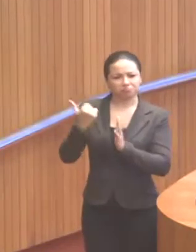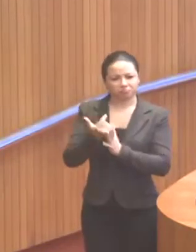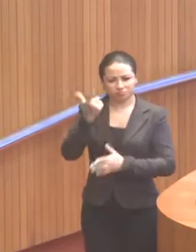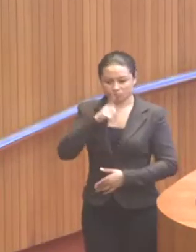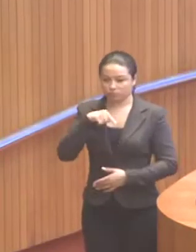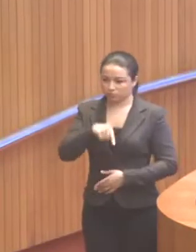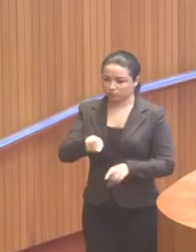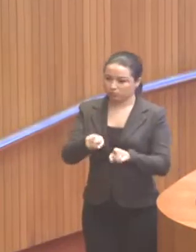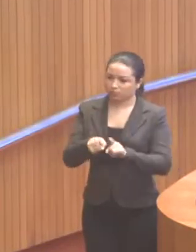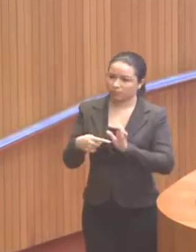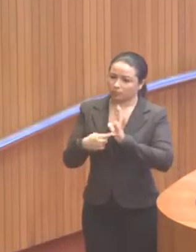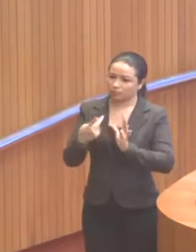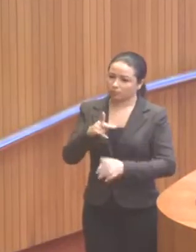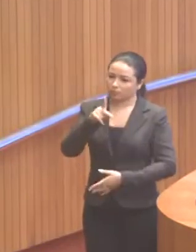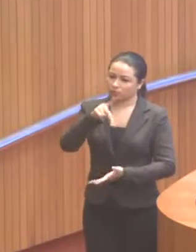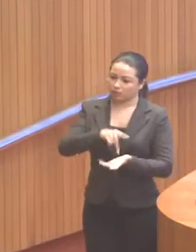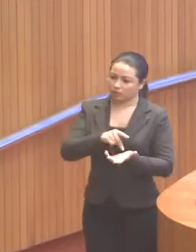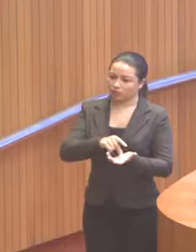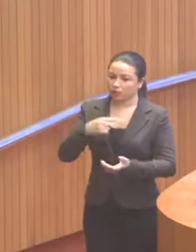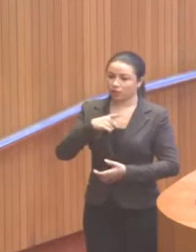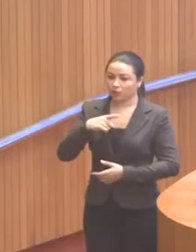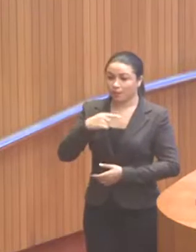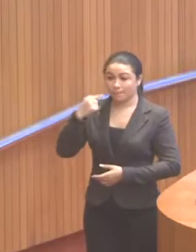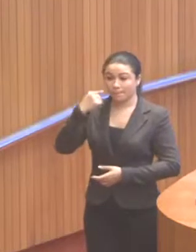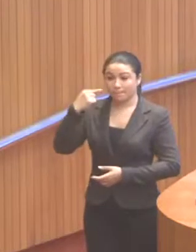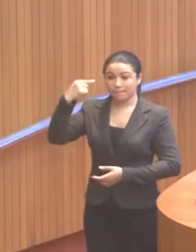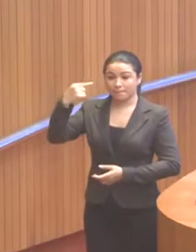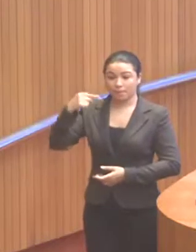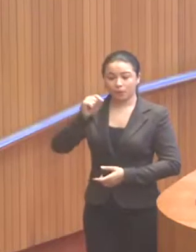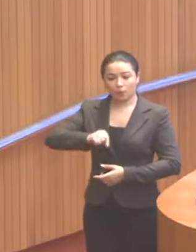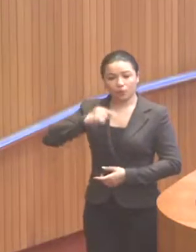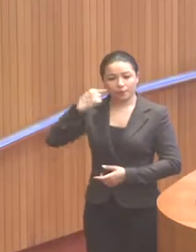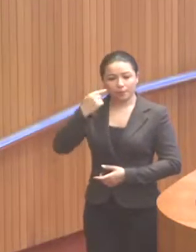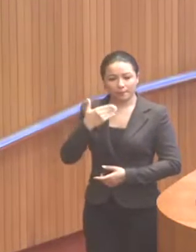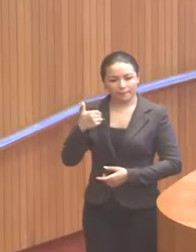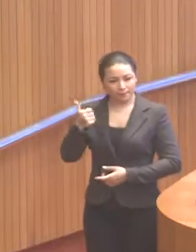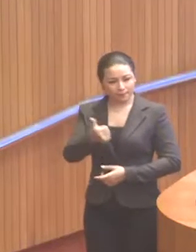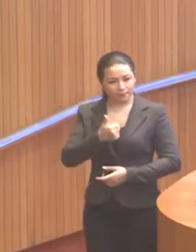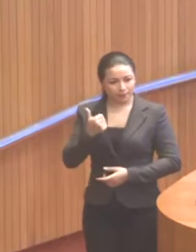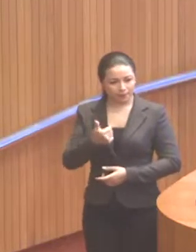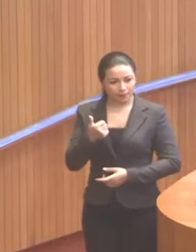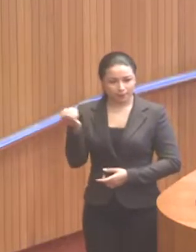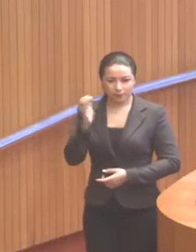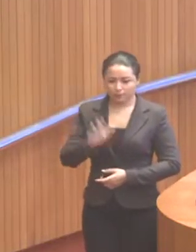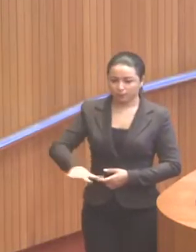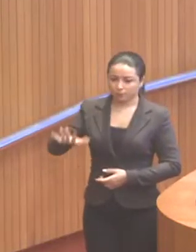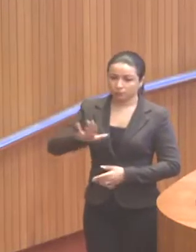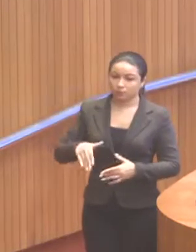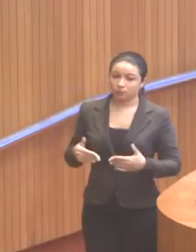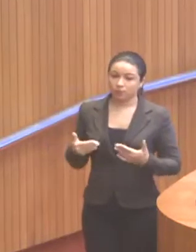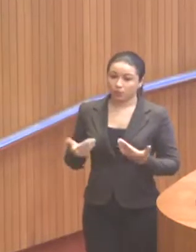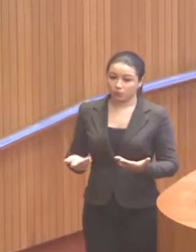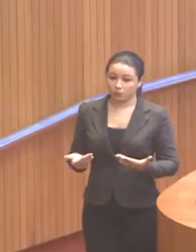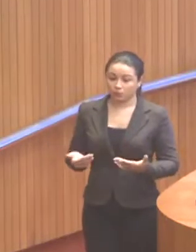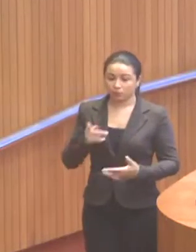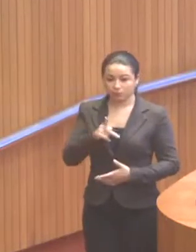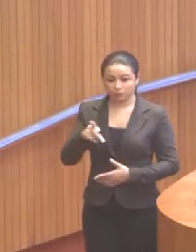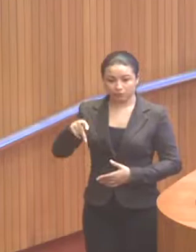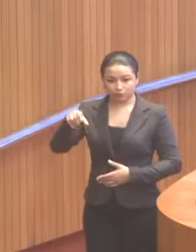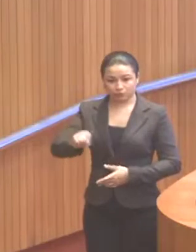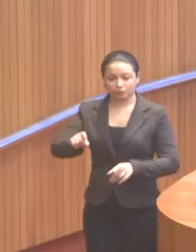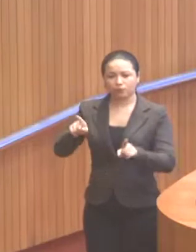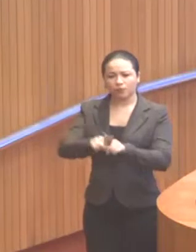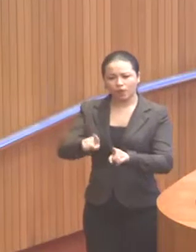mostra que ela, na verdade, vai ter um pensamento, que é o pensamento da melhoria pelo país. Então, o PPS